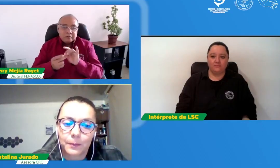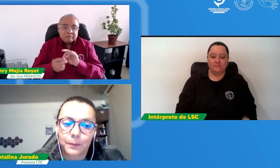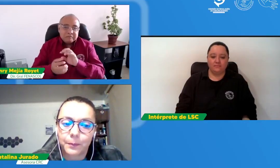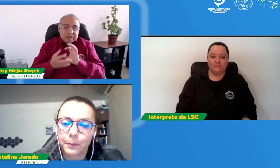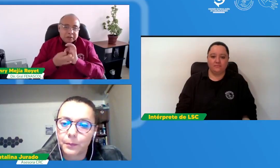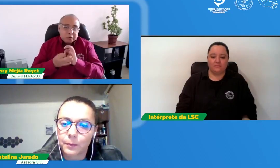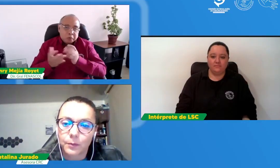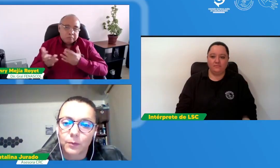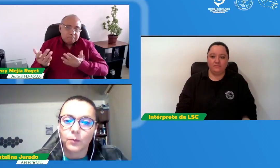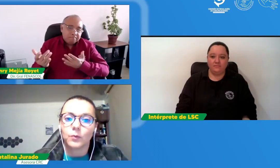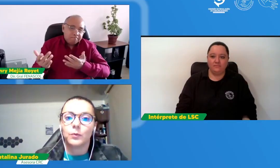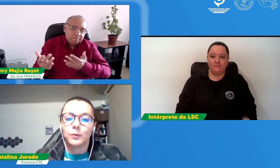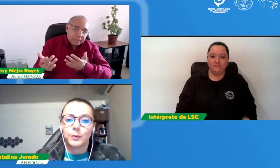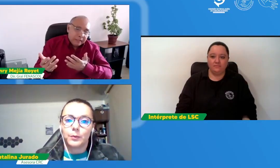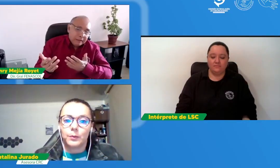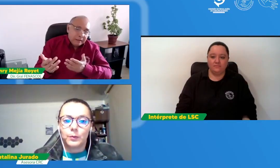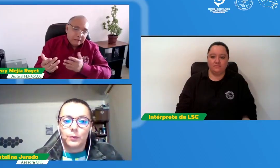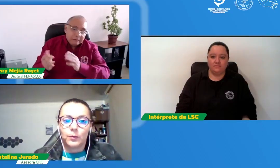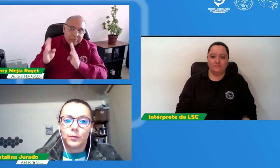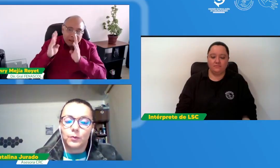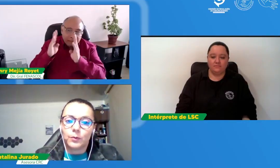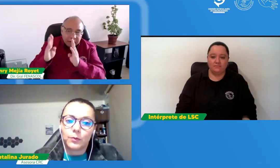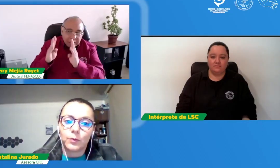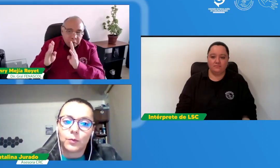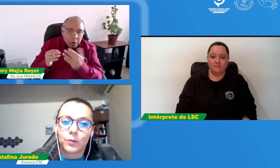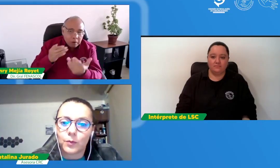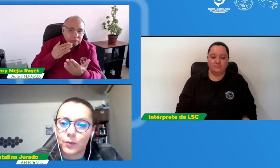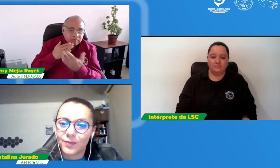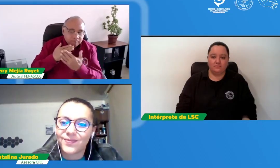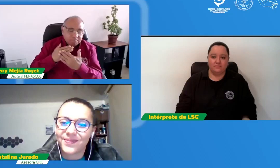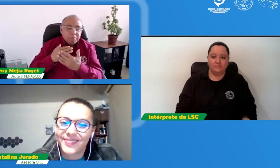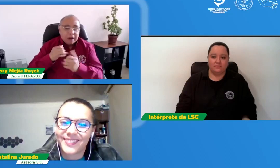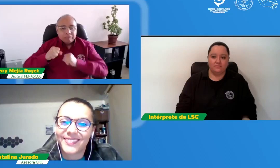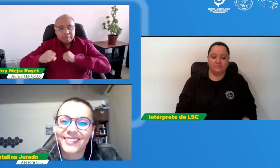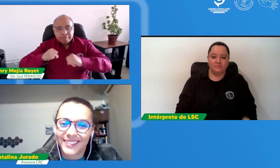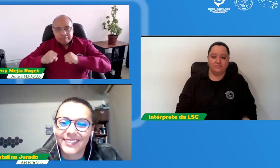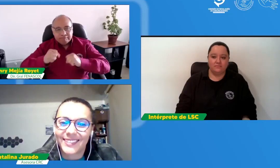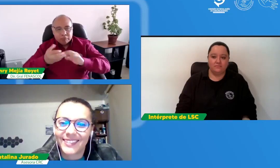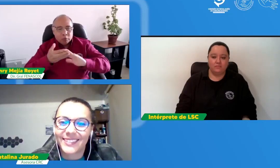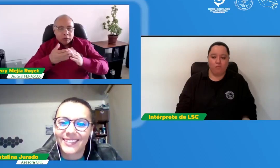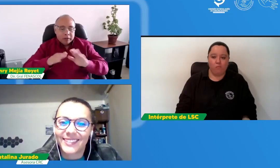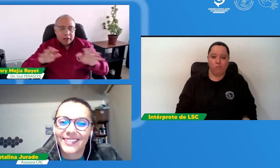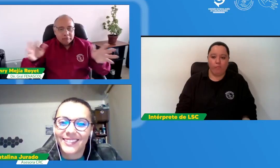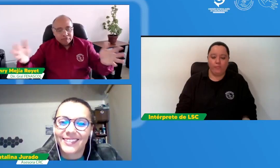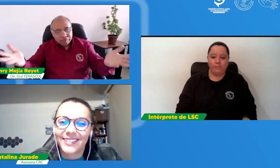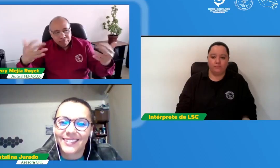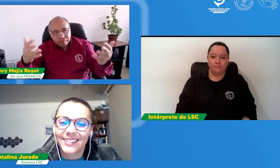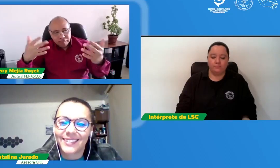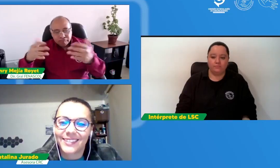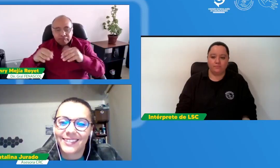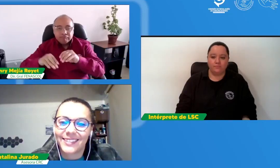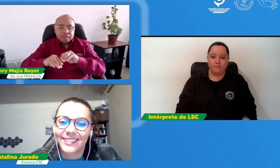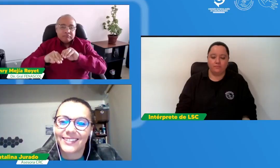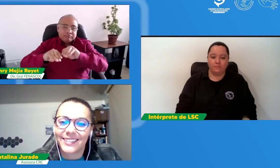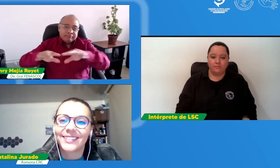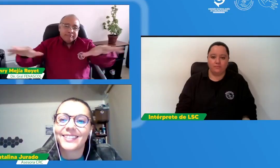perfecto bueno desde Fenascol estaremos muy atentos esperando trabajar mancomunadamente